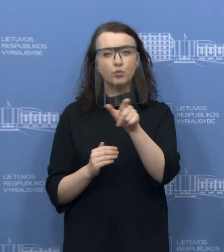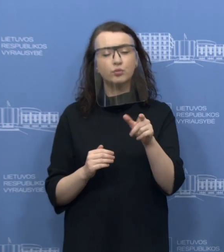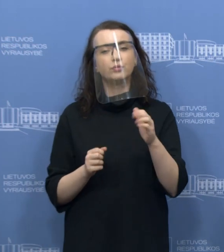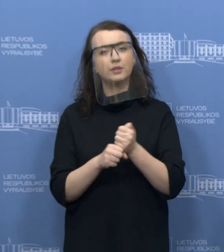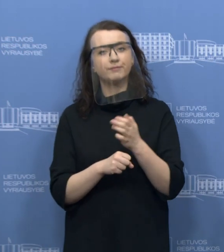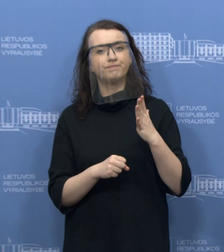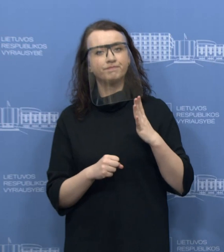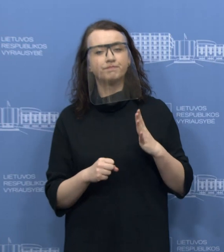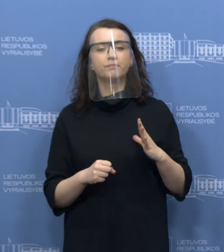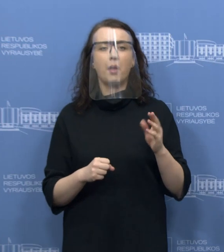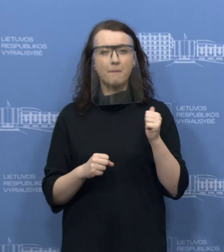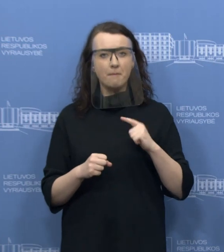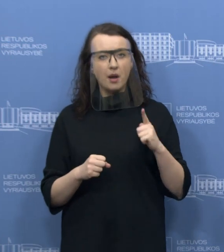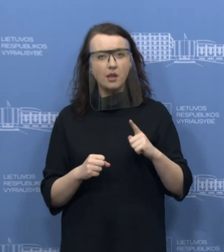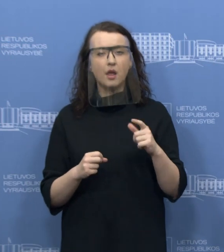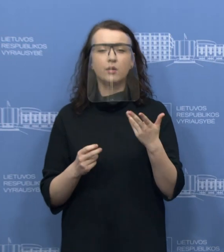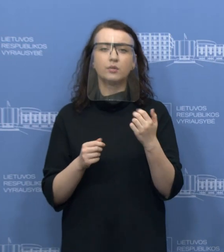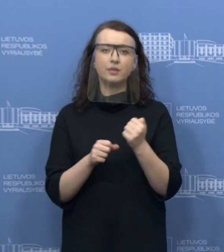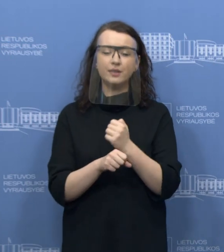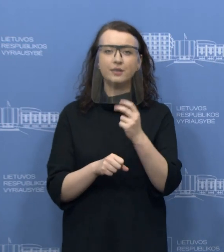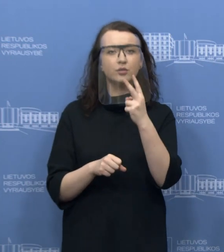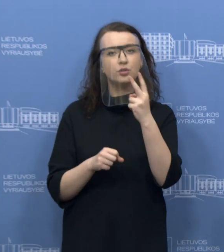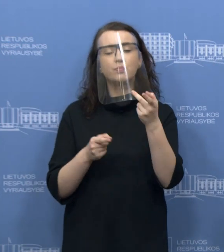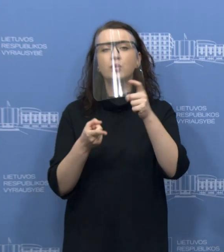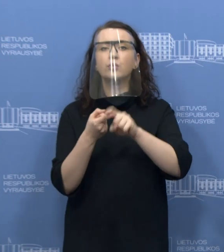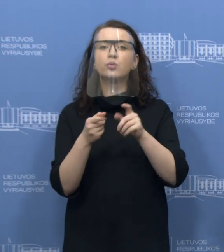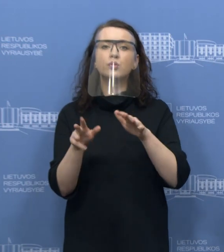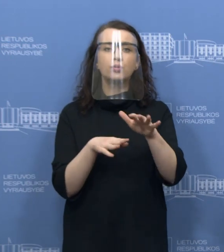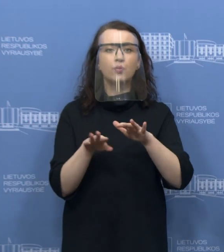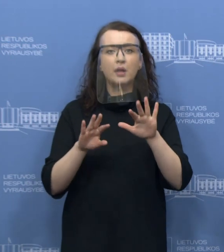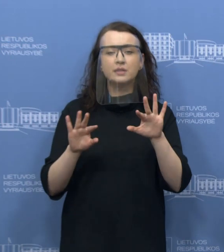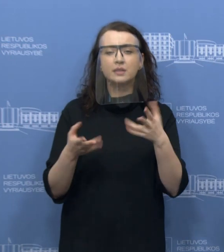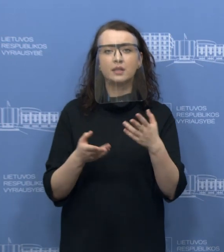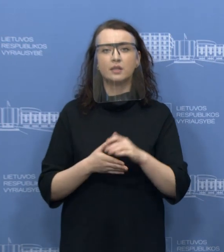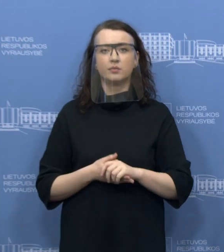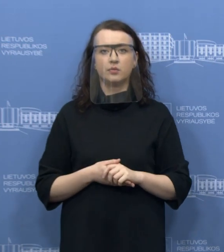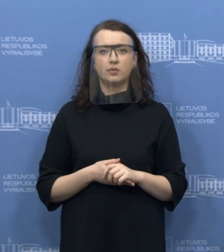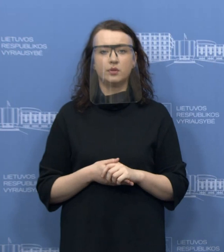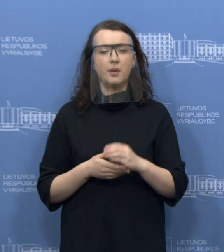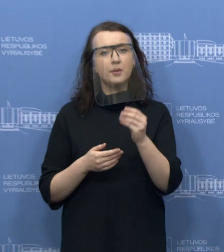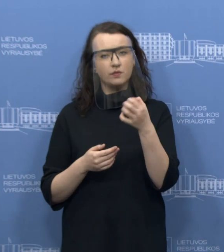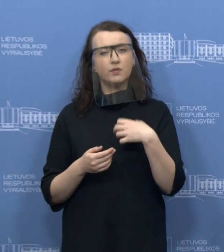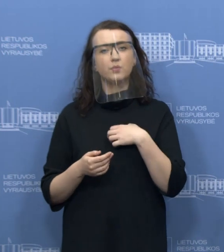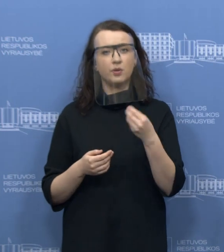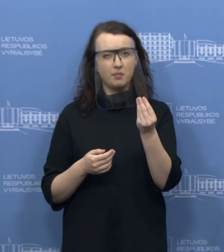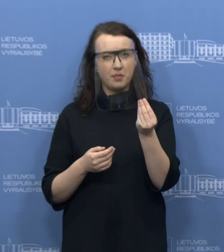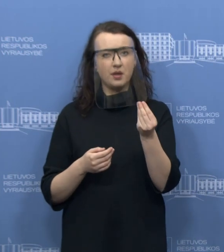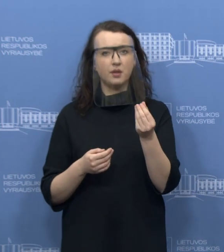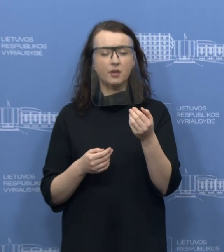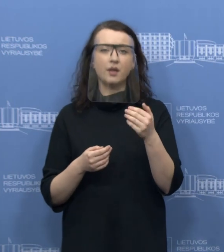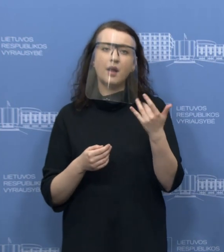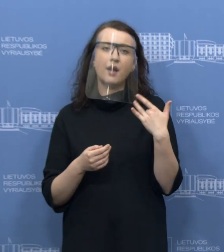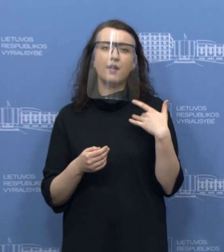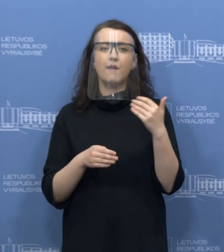kantriams ir atsižvelgti į susidariusią situaciją, kad tie pinigai galėtų būti gražinti